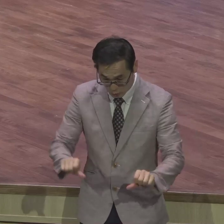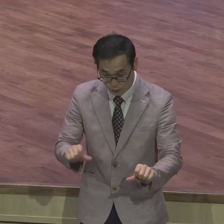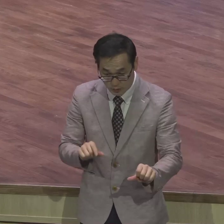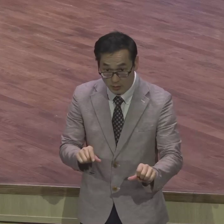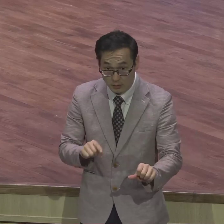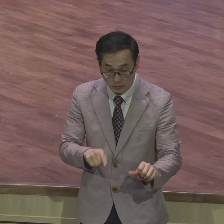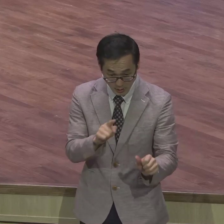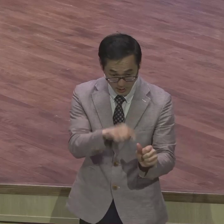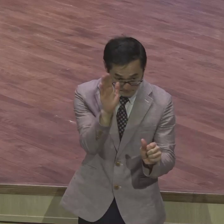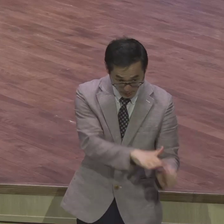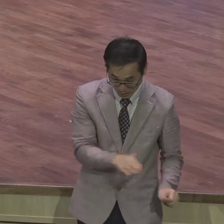지금